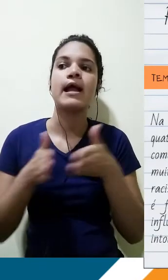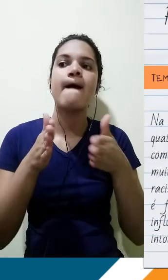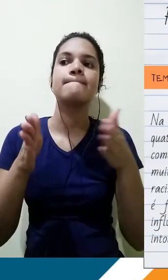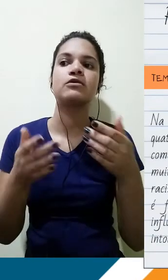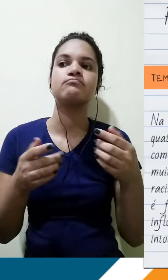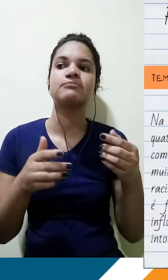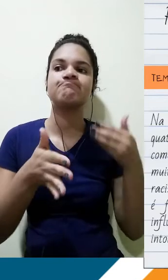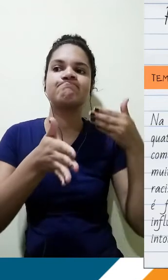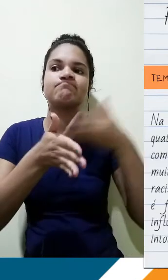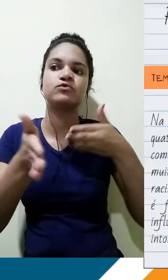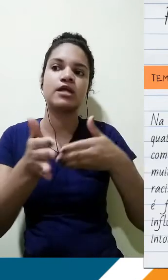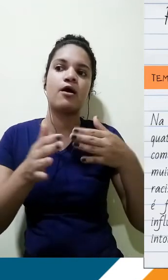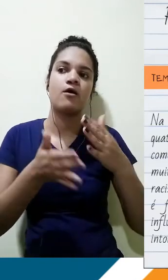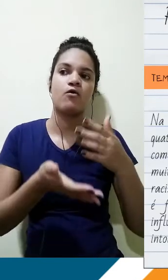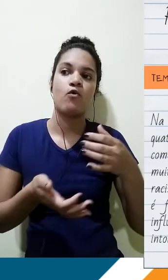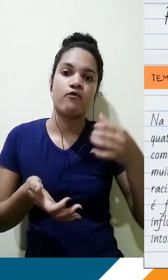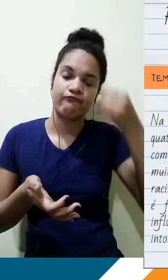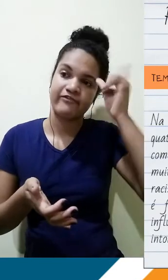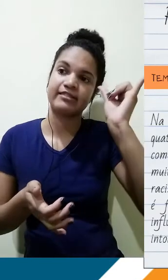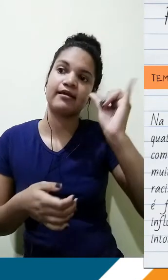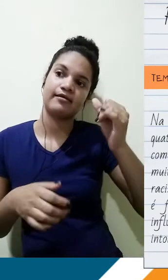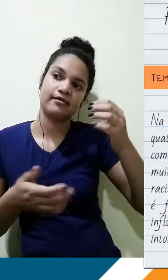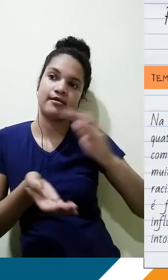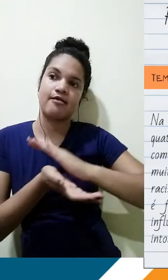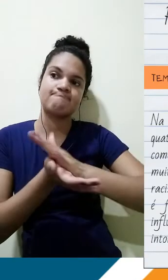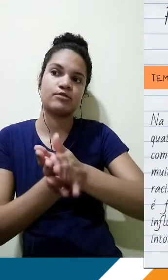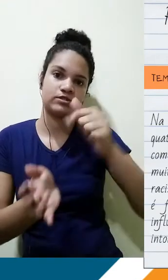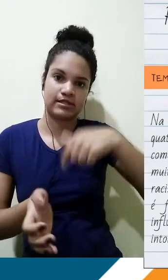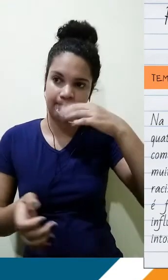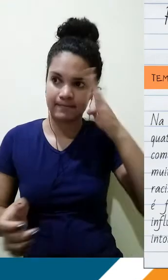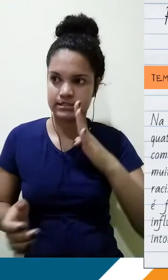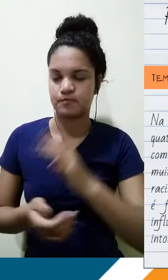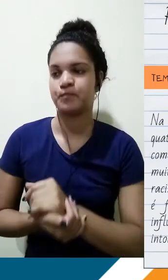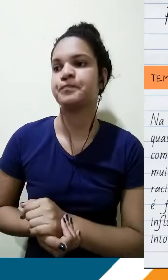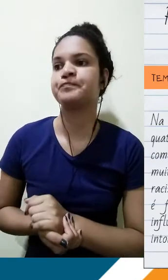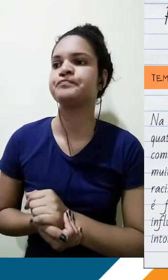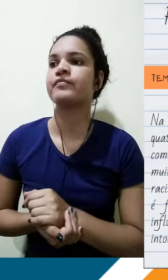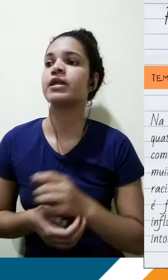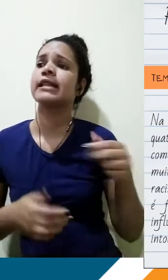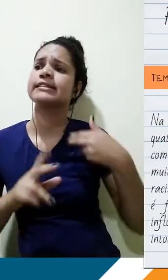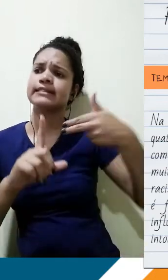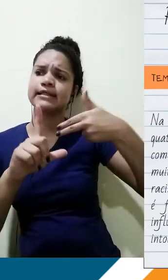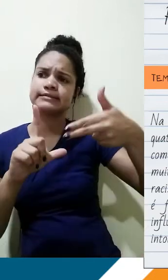parágrafo. Na série americana Olhos que Condenam, reproduzida pela Netflix, vê-se que quatro jovens negros são acusados